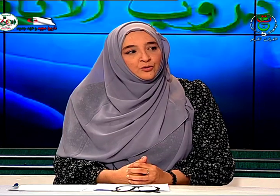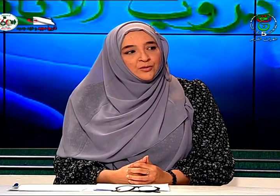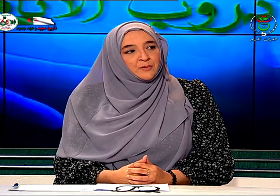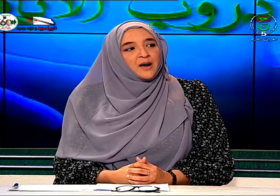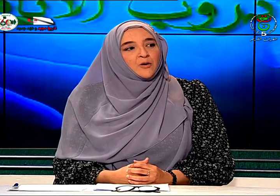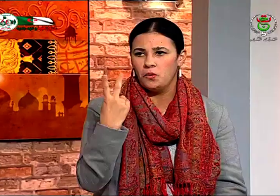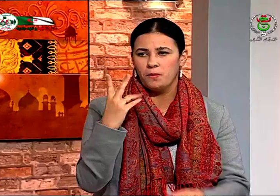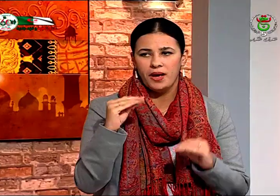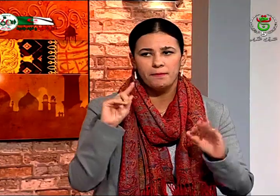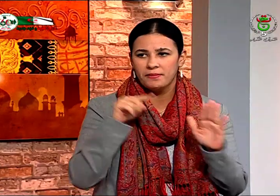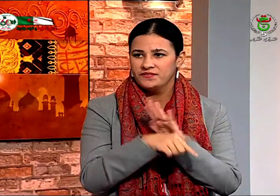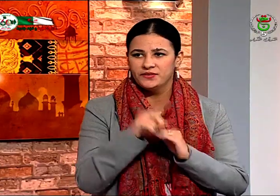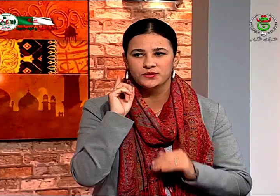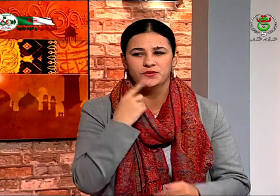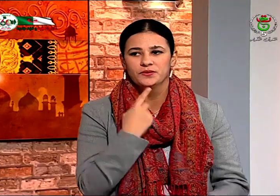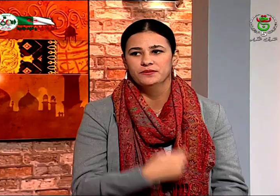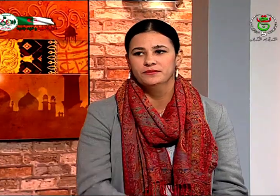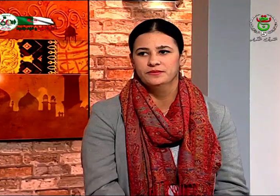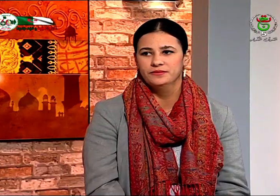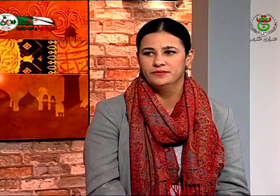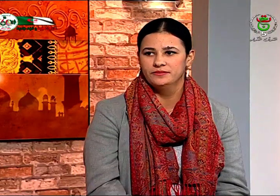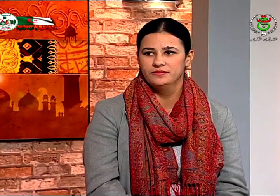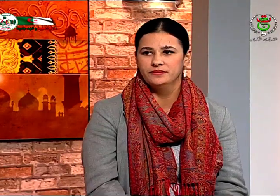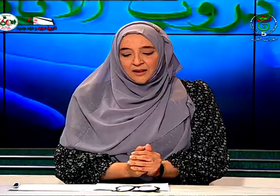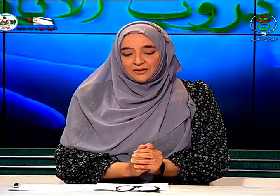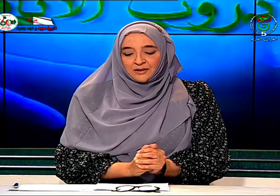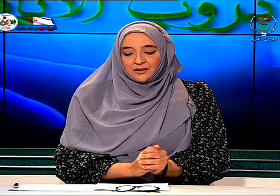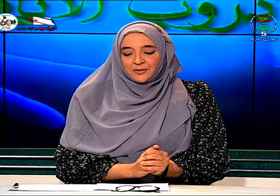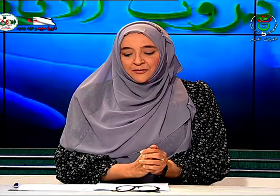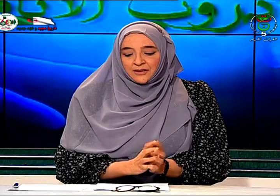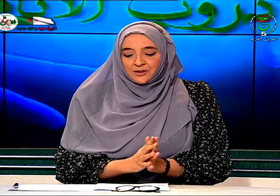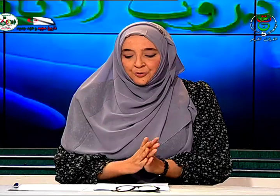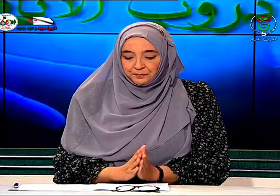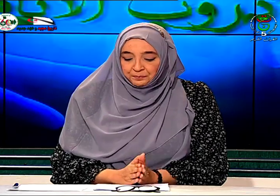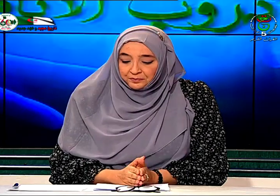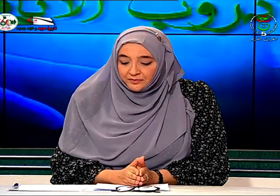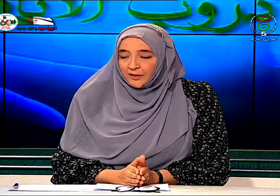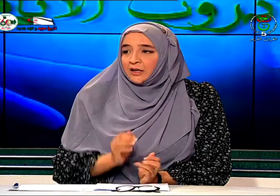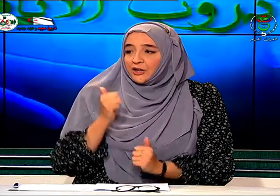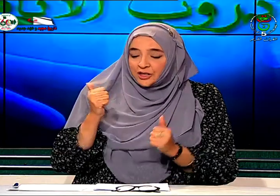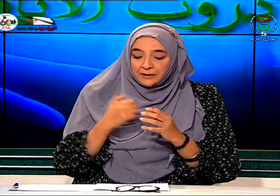صماء أو لا يعني وانا في عائلتي هناك أنا وأخي فقط من فئة الصم جيد